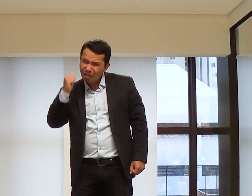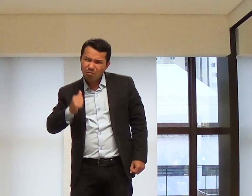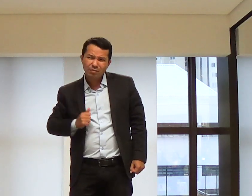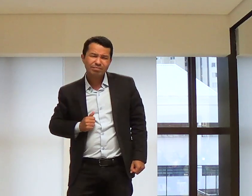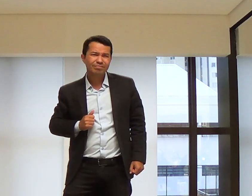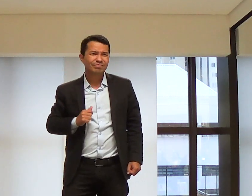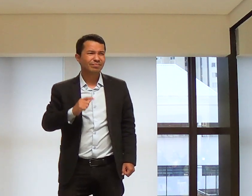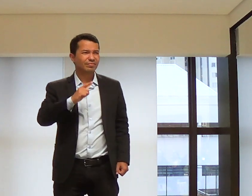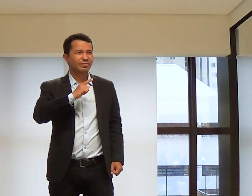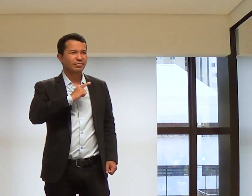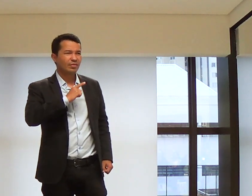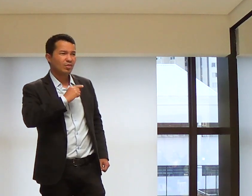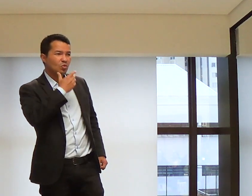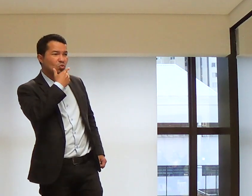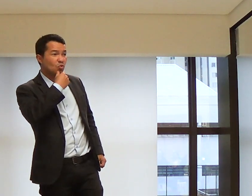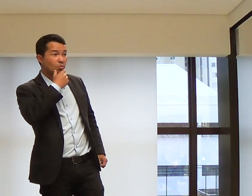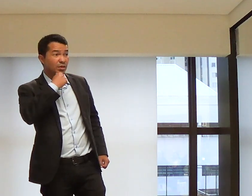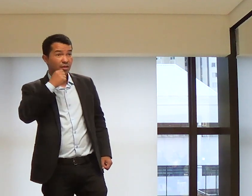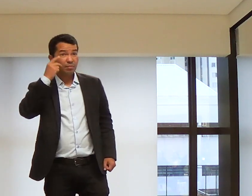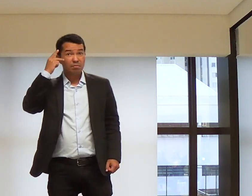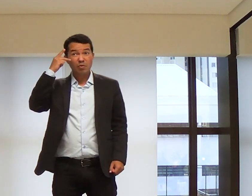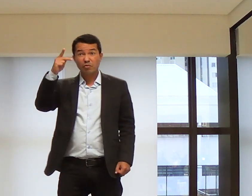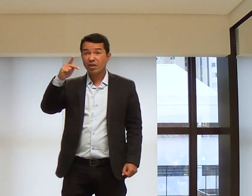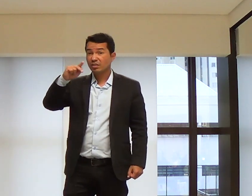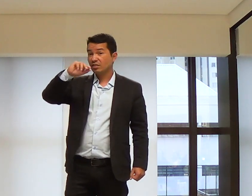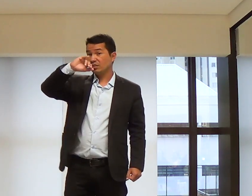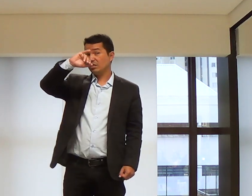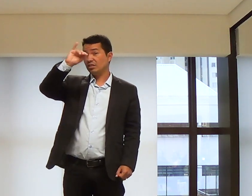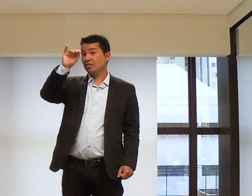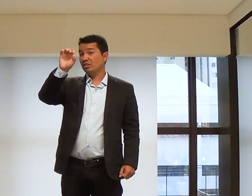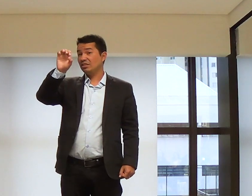E você sabe, tem um homem.